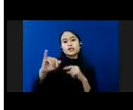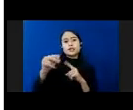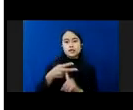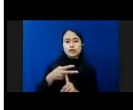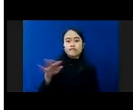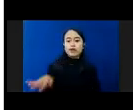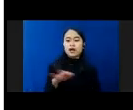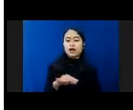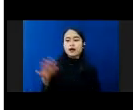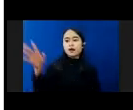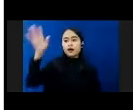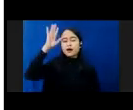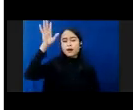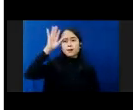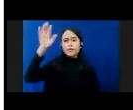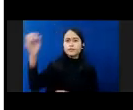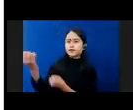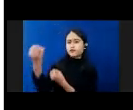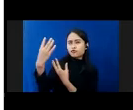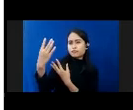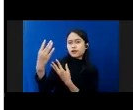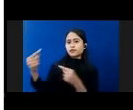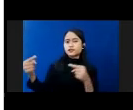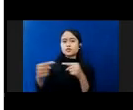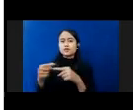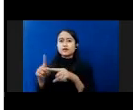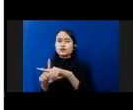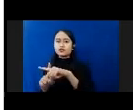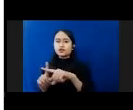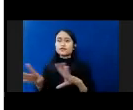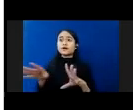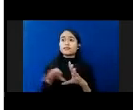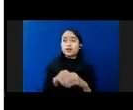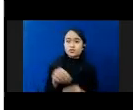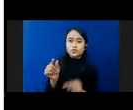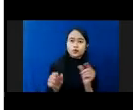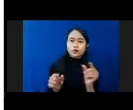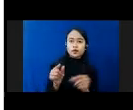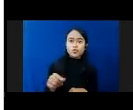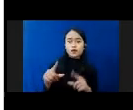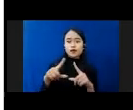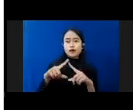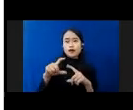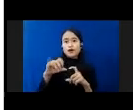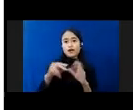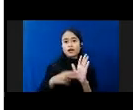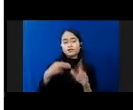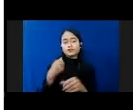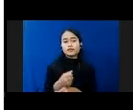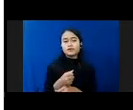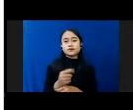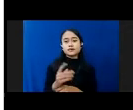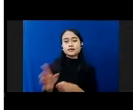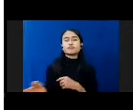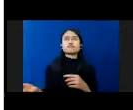Positif Dengan Teman Apalagi Dengan Orang Asing Juga Bagaimana Relasi Diri Terkait Dengan Tubuhnya